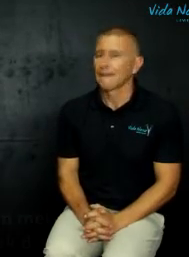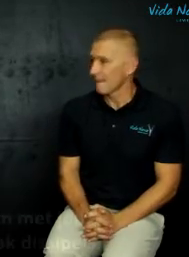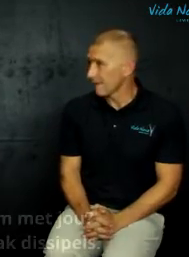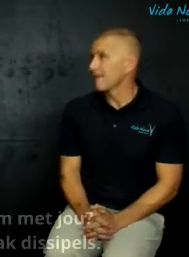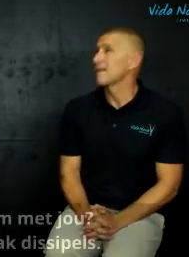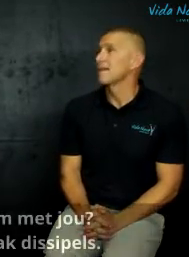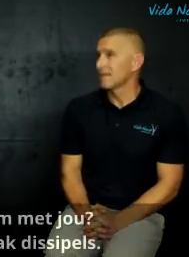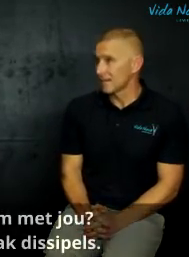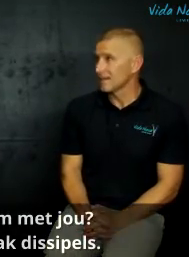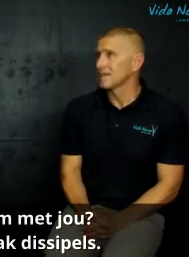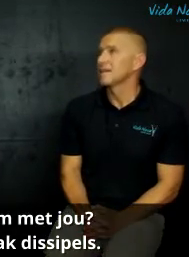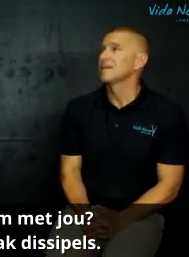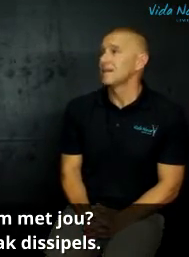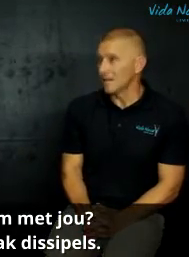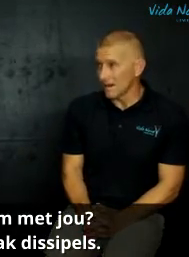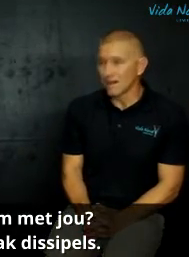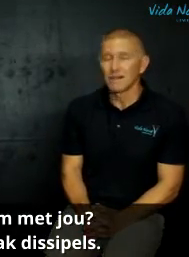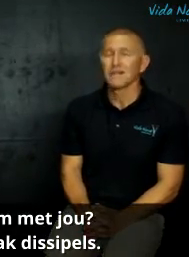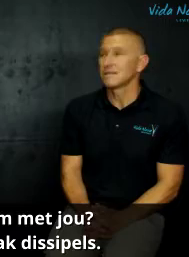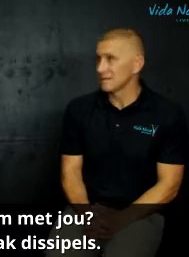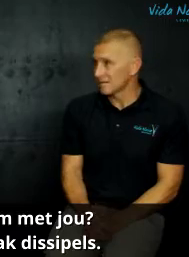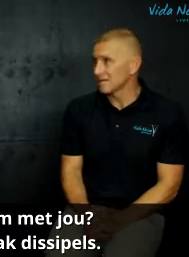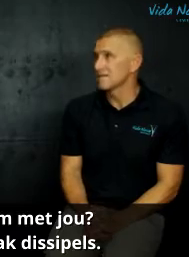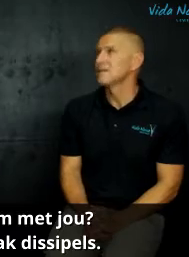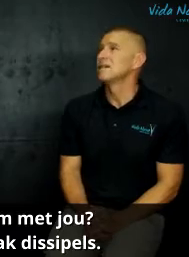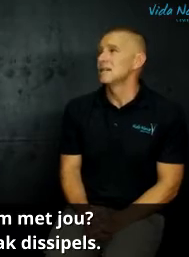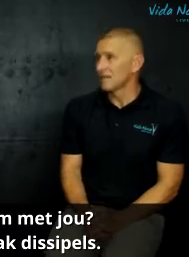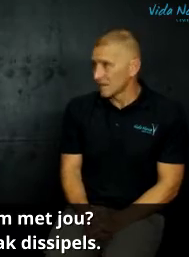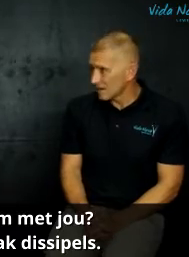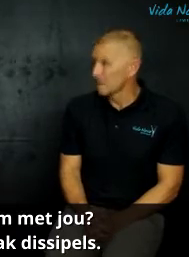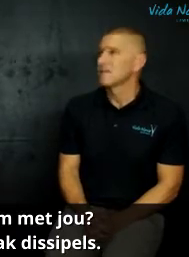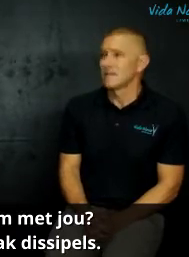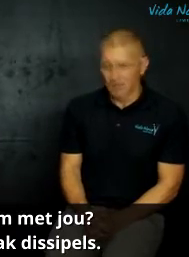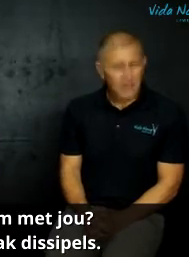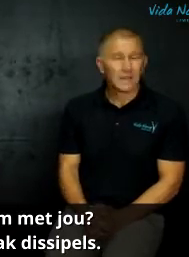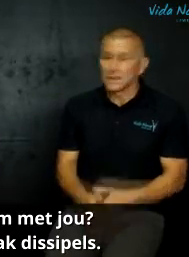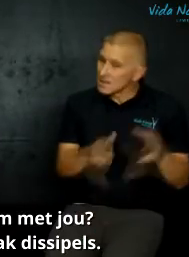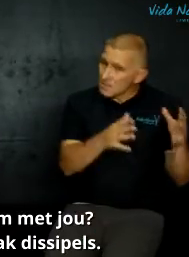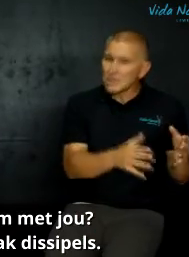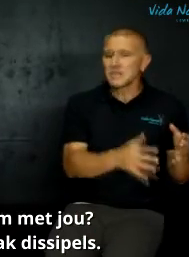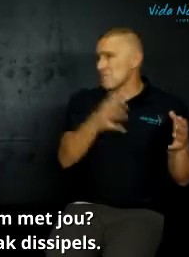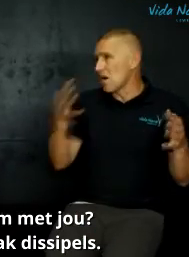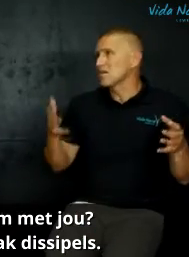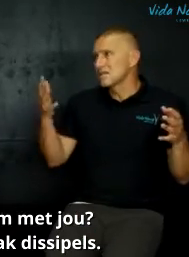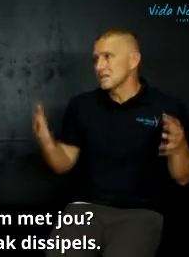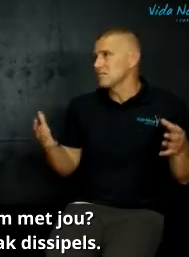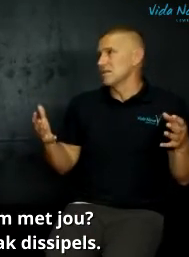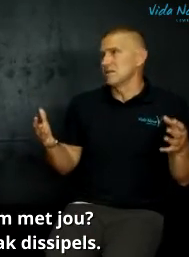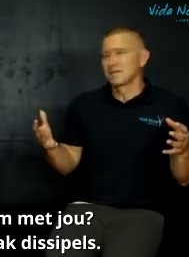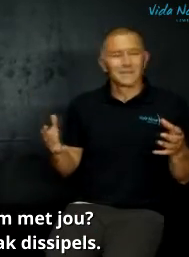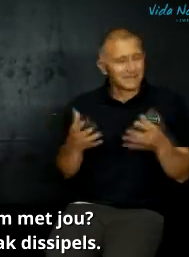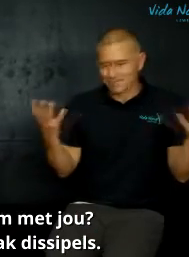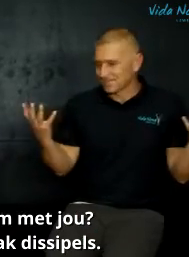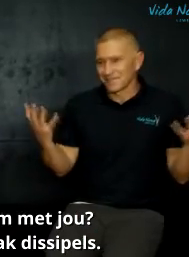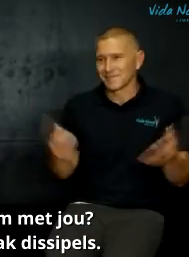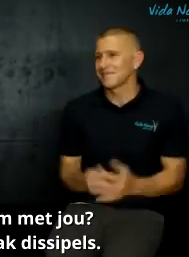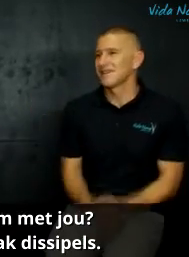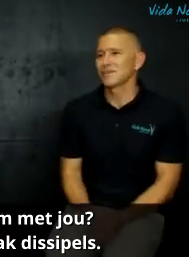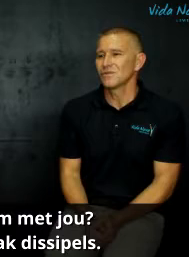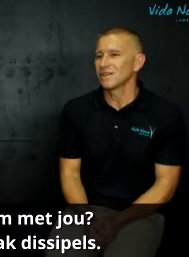die verantwoordelikheid gaan bykie weier wie vat jy saam met jou vir wie vertel jy daarvan disciples maak disciples ja dis hoe